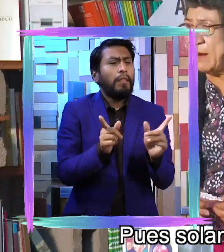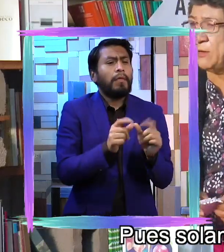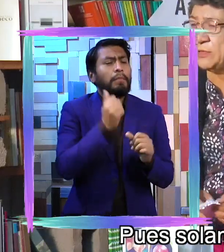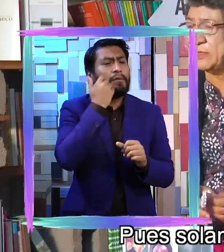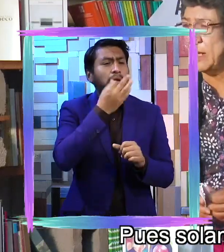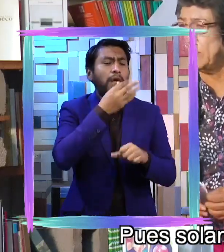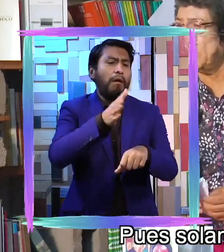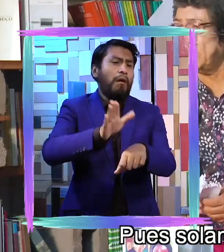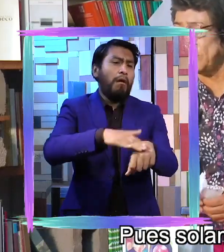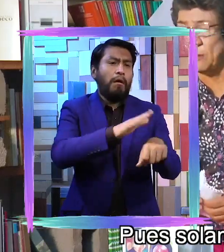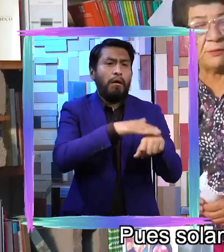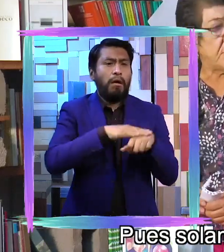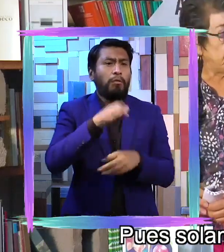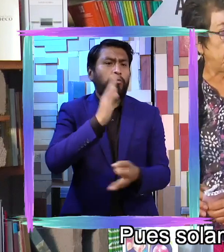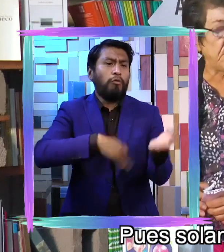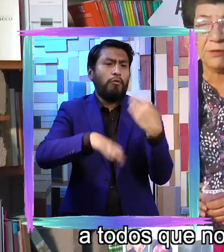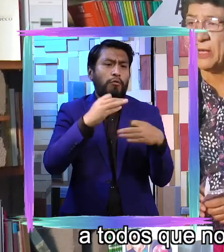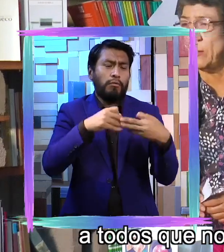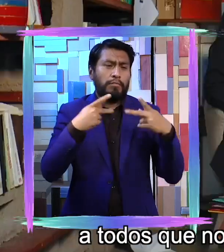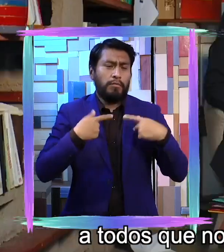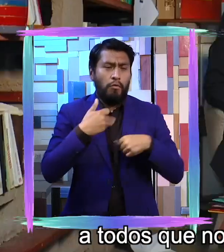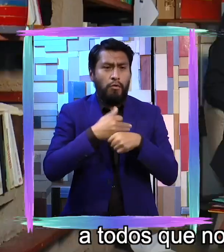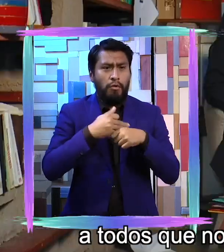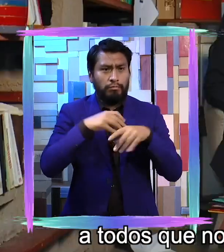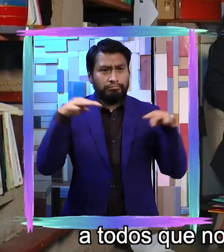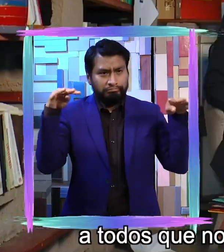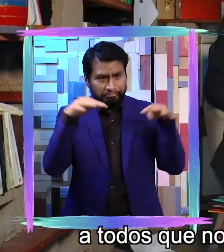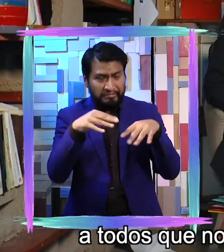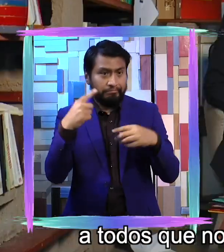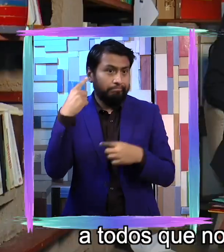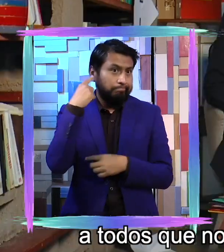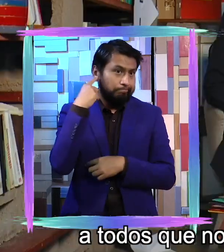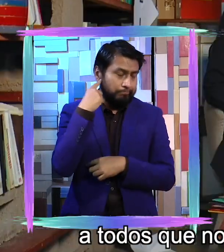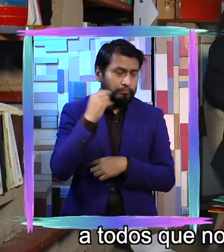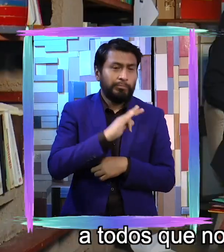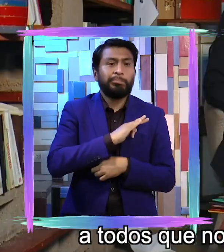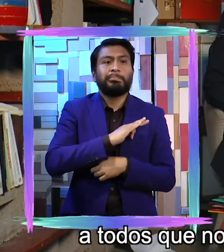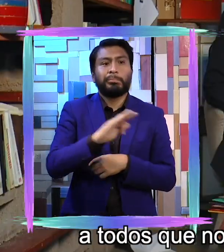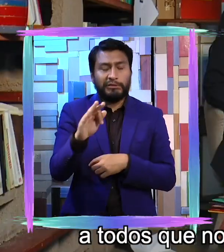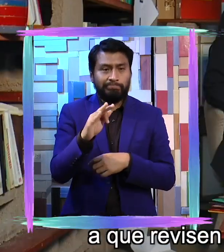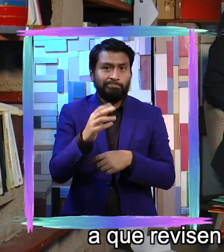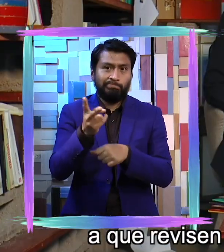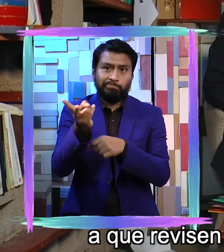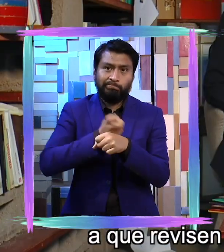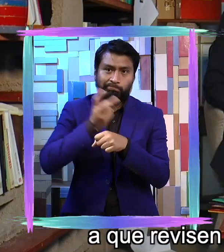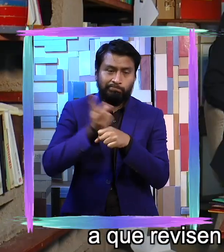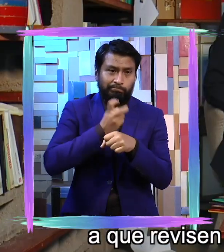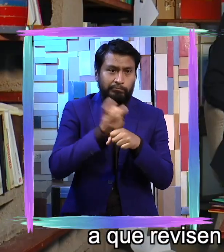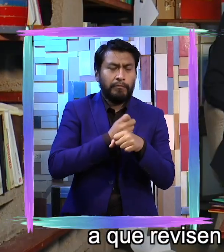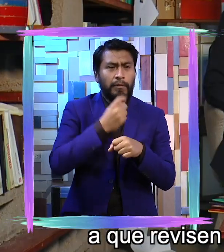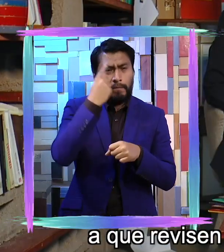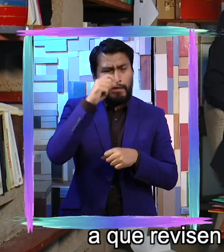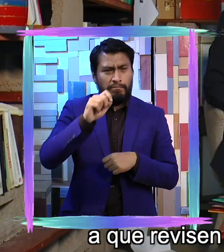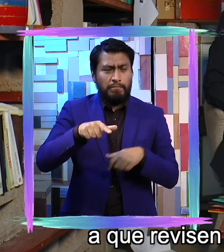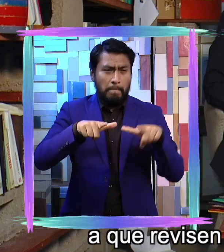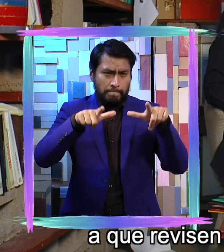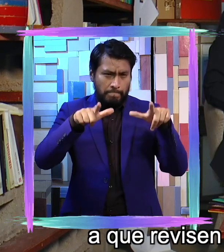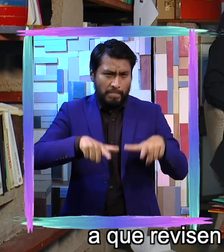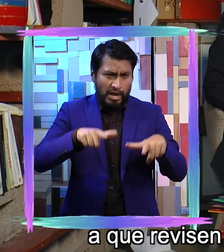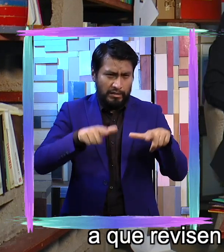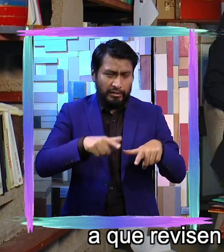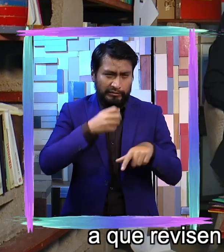invitarlos a todo su auditorio, a todos quienes nos están escuchando, que los invitamos a que revisen la página